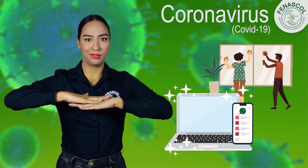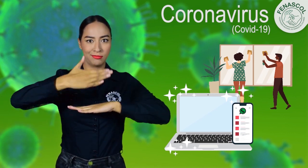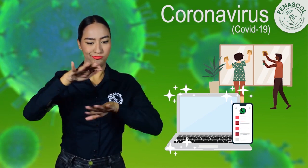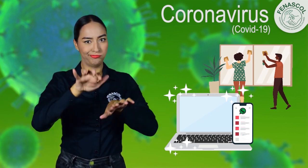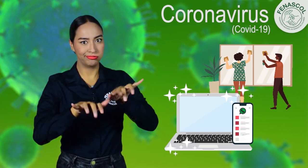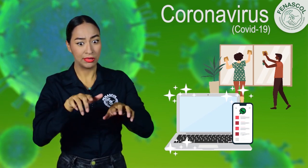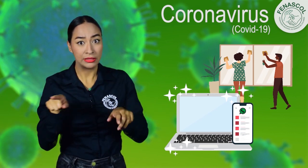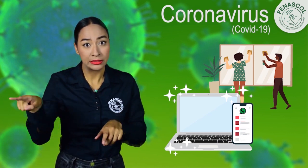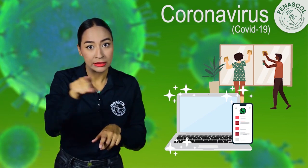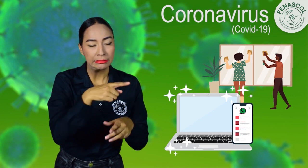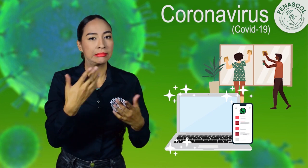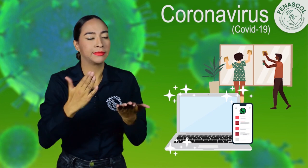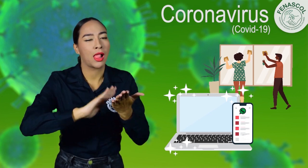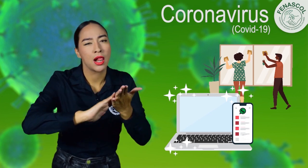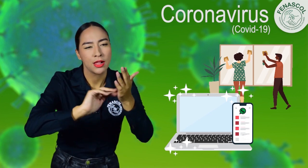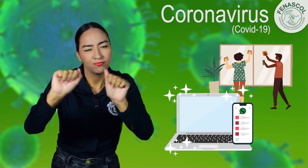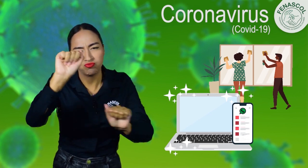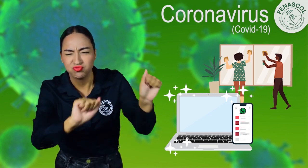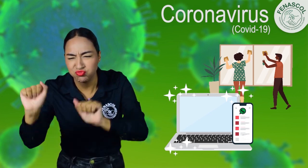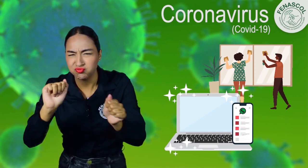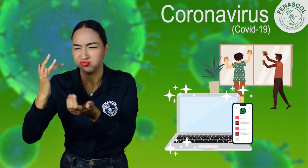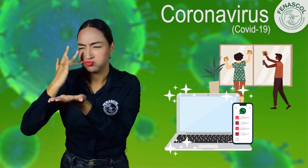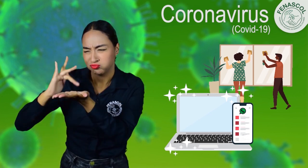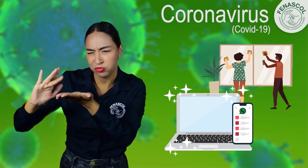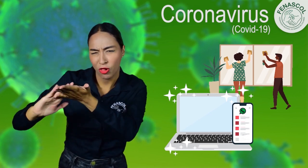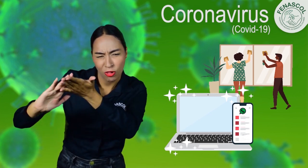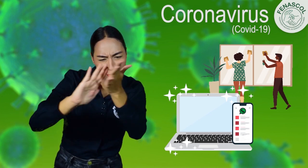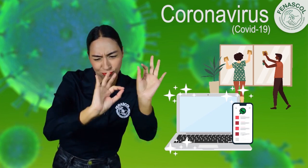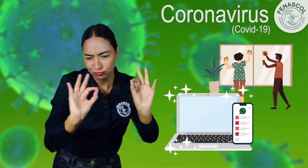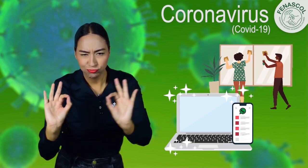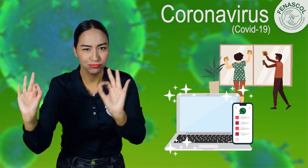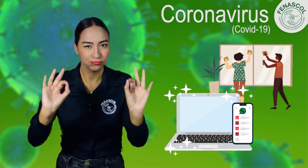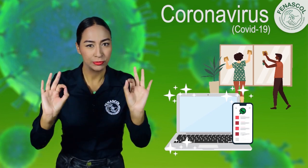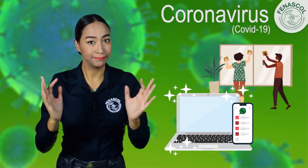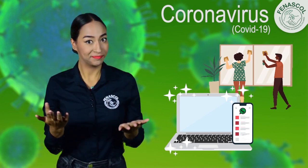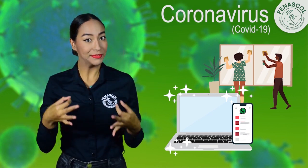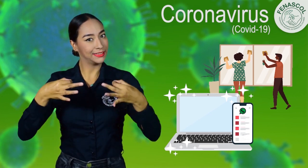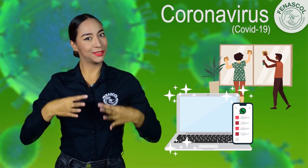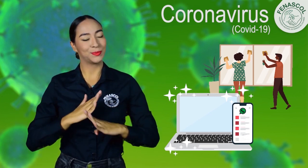como tus objetos personales, teclado, computador y celular. Todo esto es por tu seguridad.